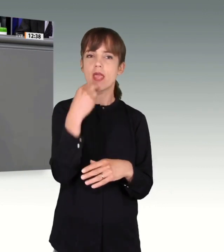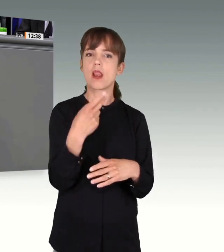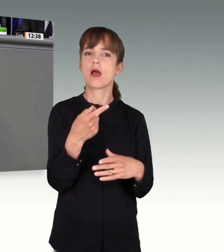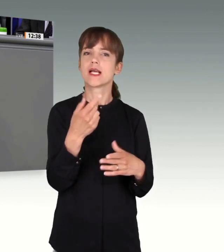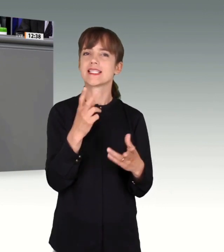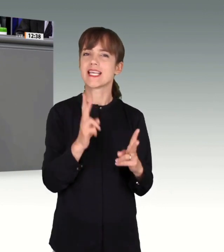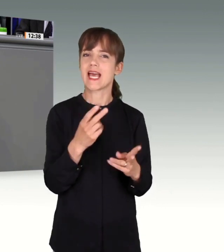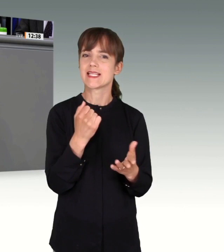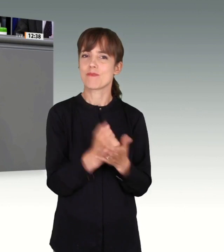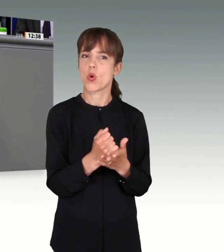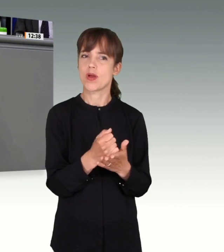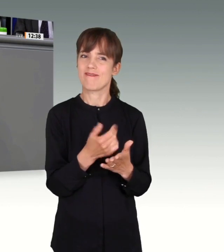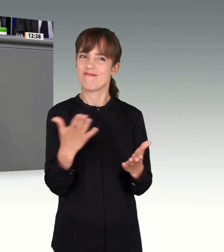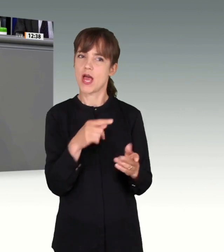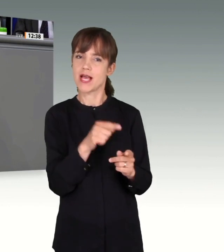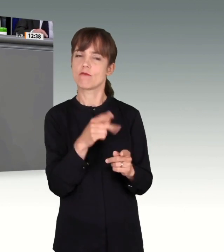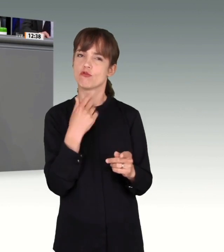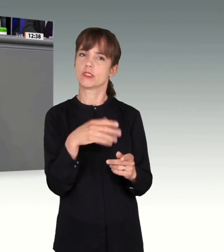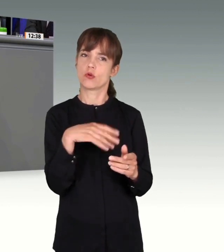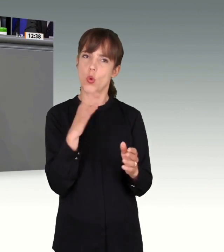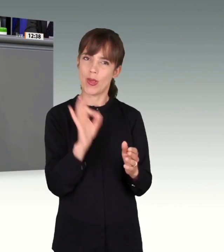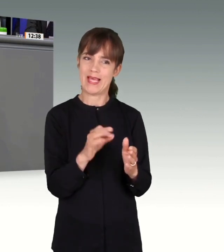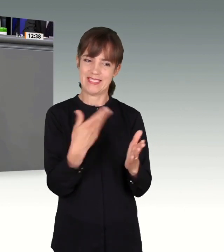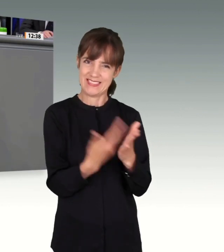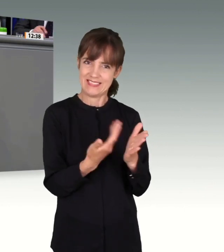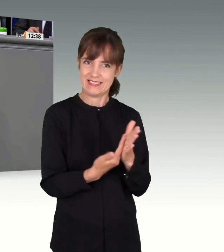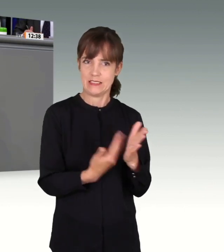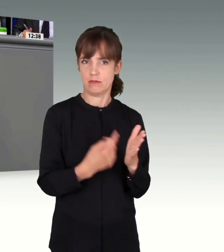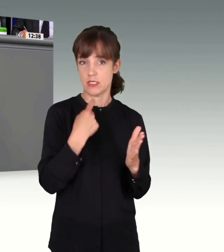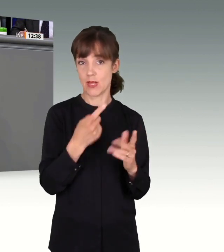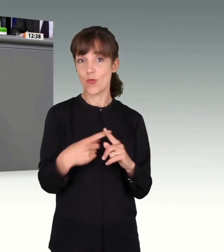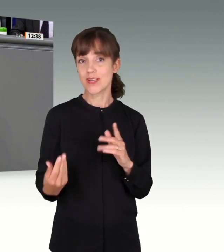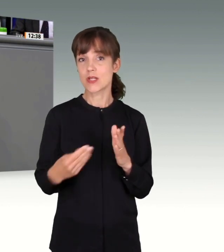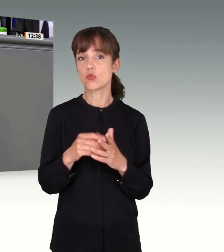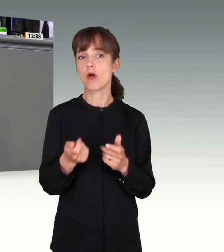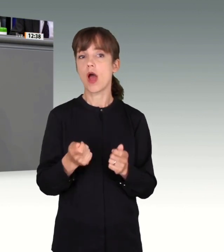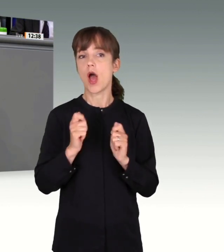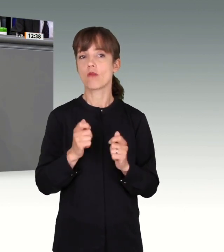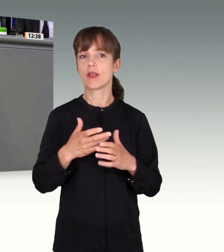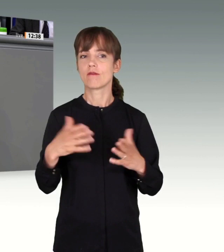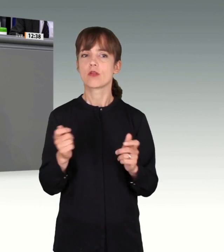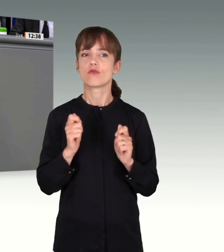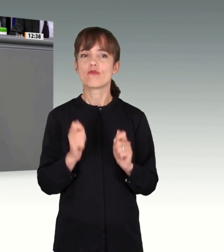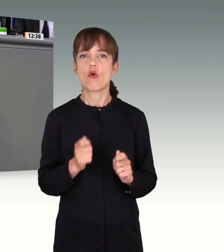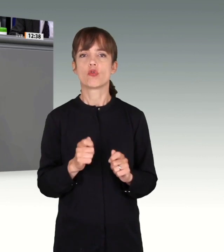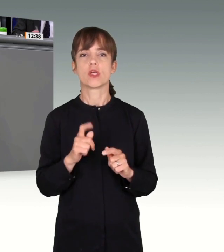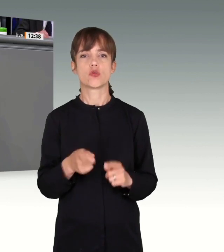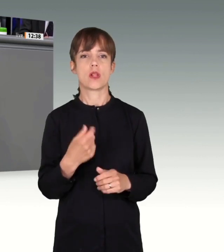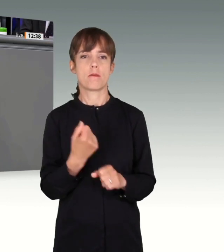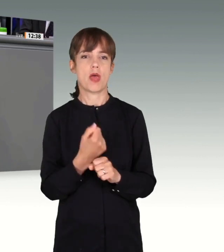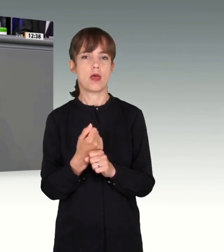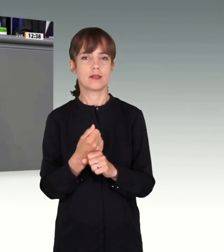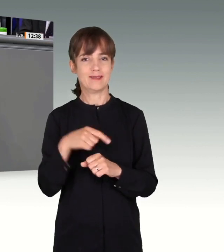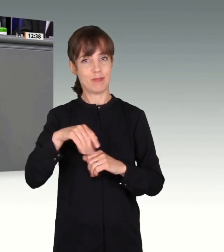zu benennen. Und wir hatten den Auftrag, Vorschläge zu unterbreiten, wie die Sicherheit in diesem Land